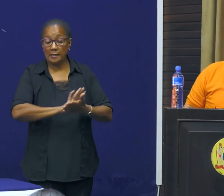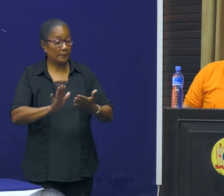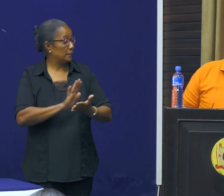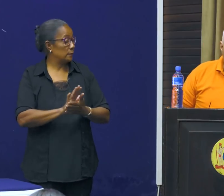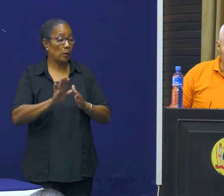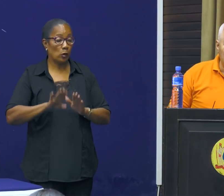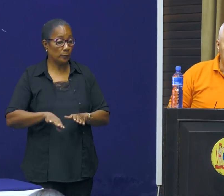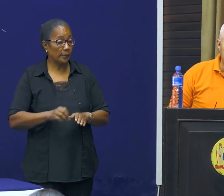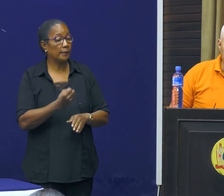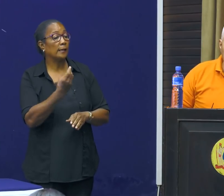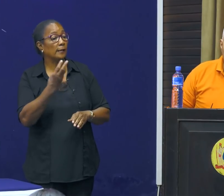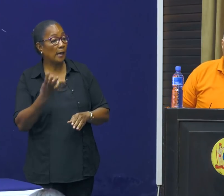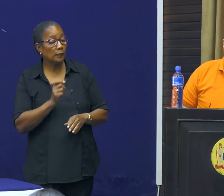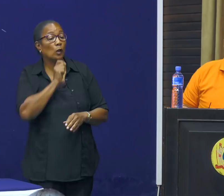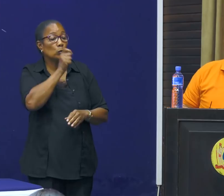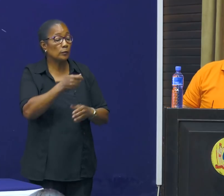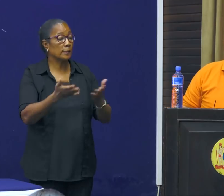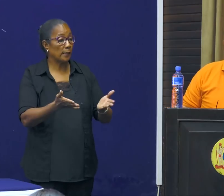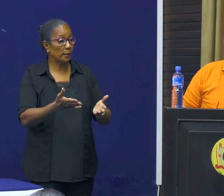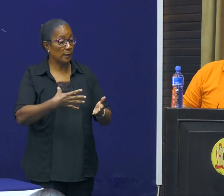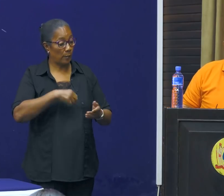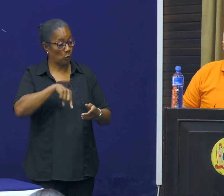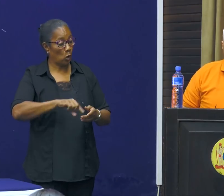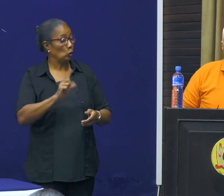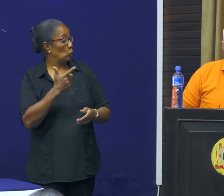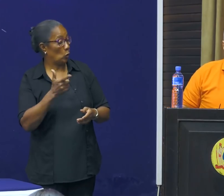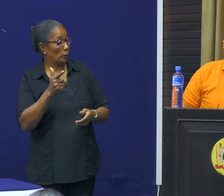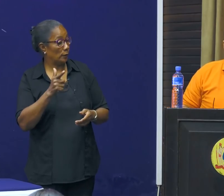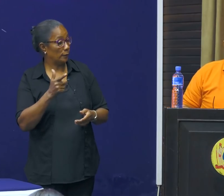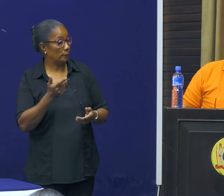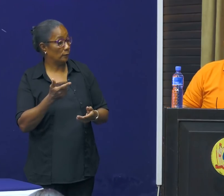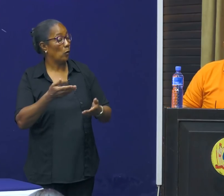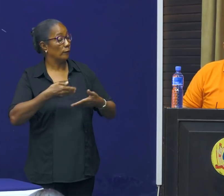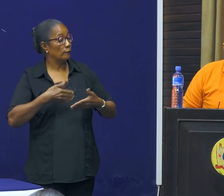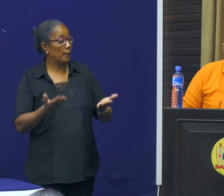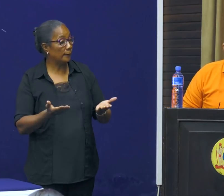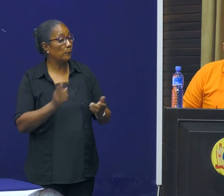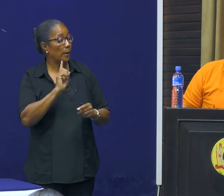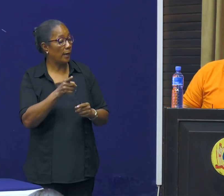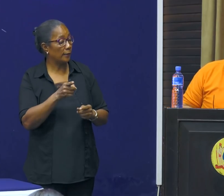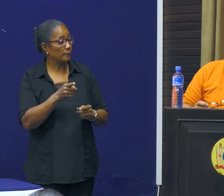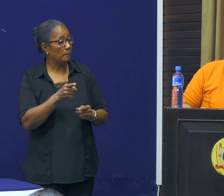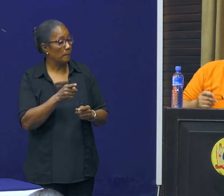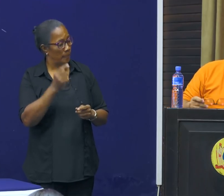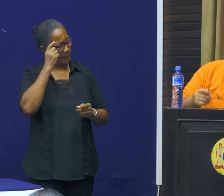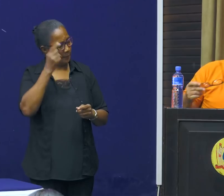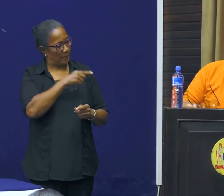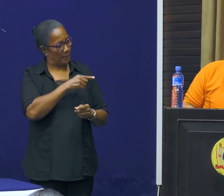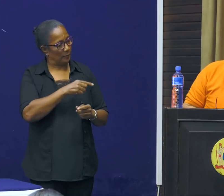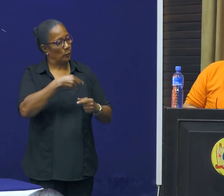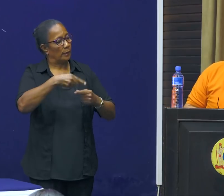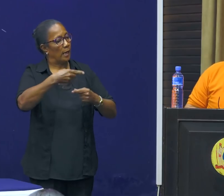ontbreken. Er zijn een aantal toezeggingen die wij nog hebben en die nog niet zijn verwerkt maar ik denk dat wij dus